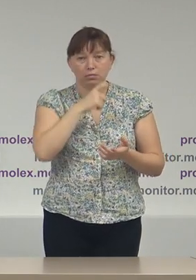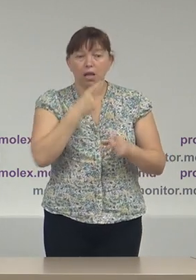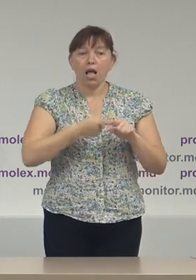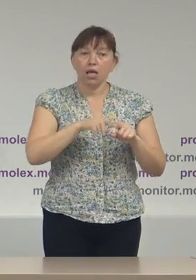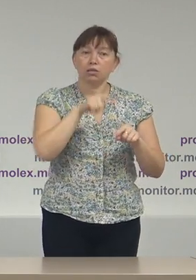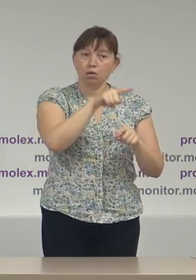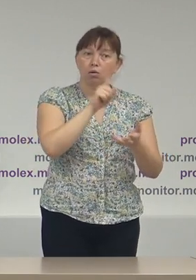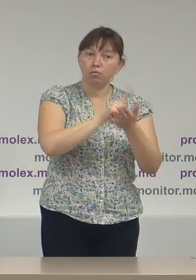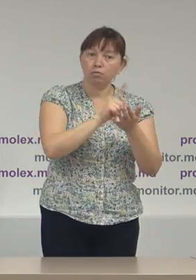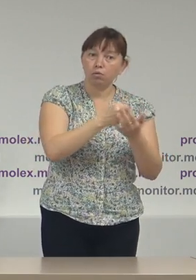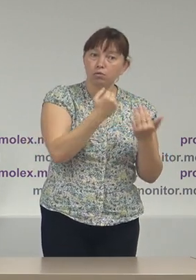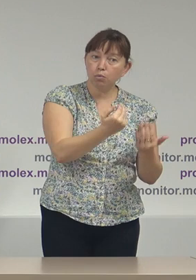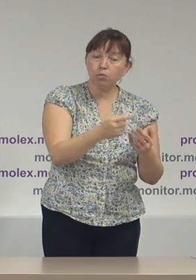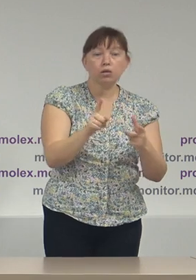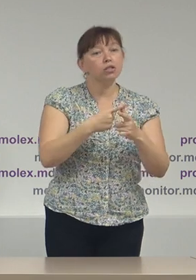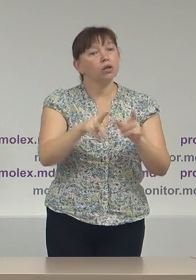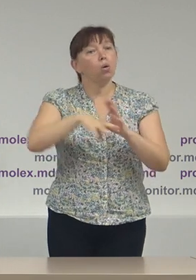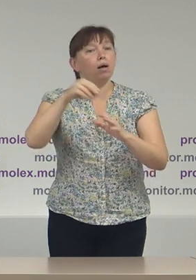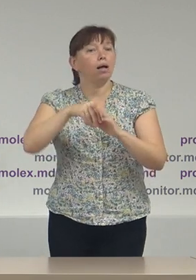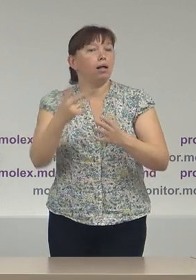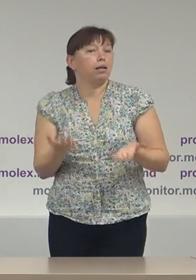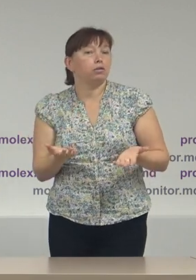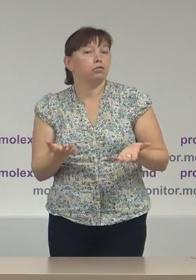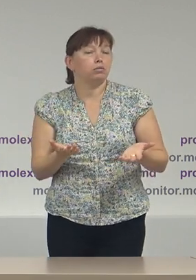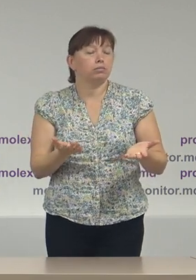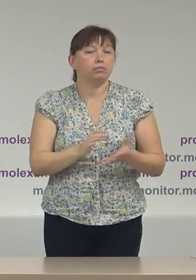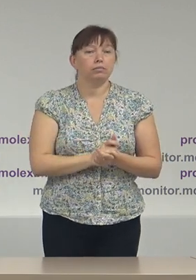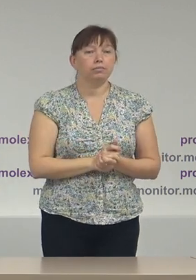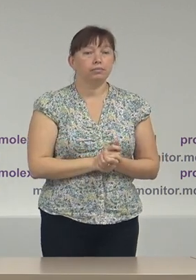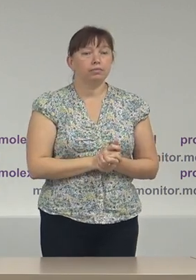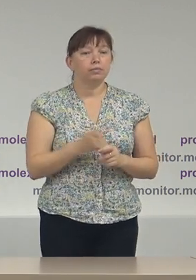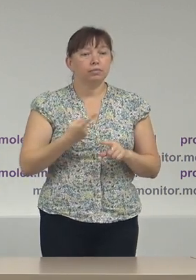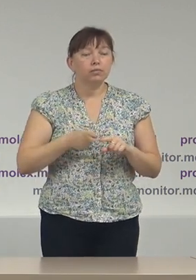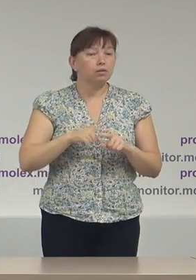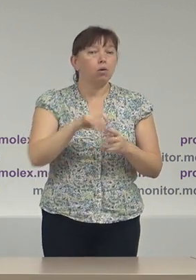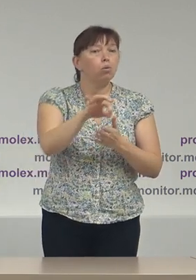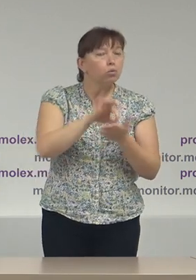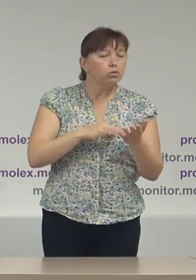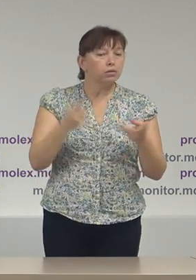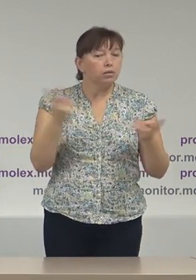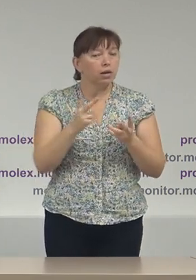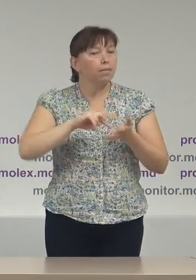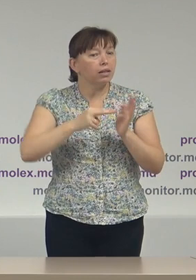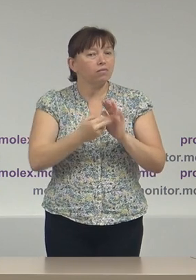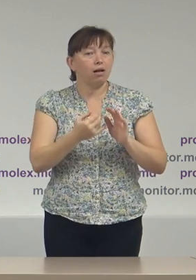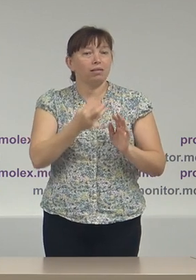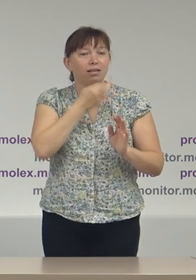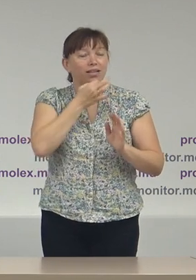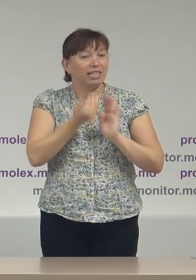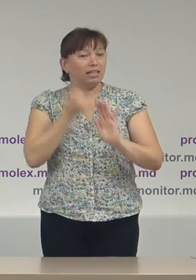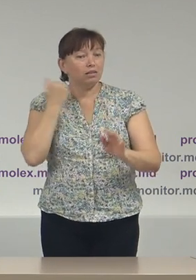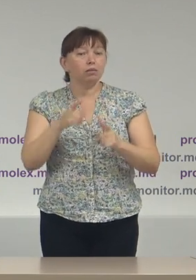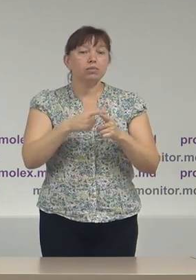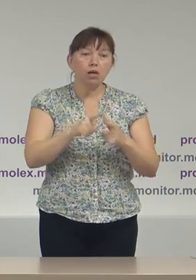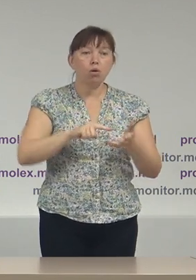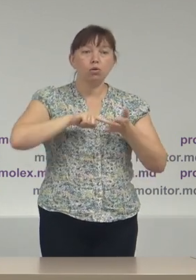aceasta o atribuție funcțională obișnuită, deci este ceva urgent, stringent, planificat din timp, sau este mai mult în